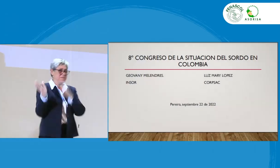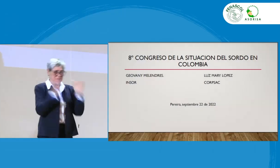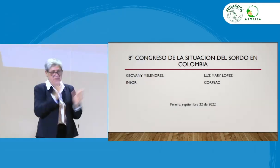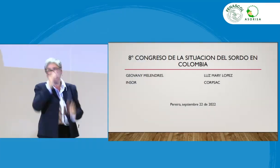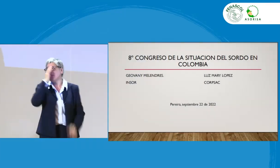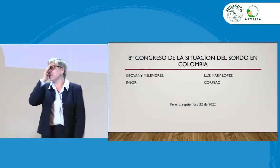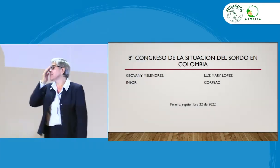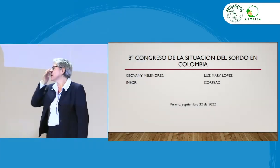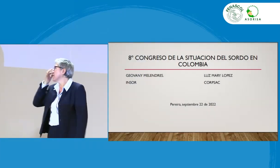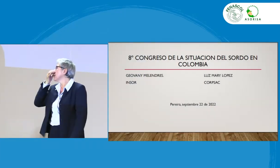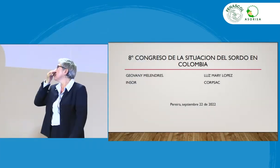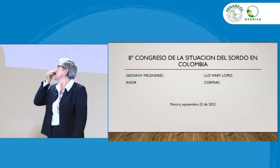Perfecto. La presentación.